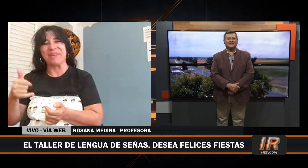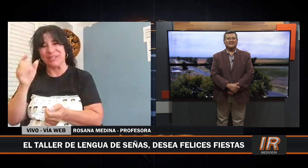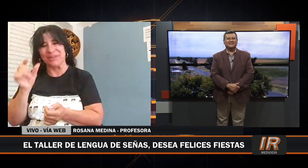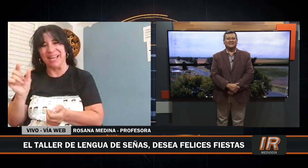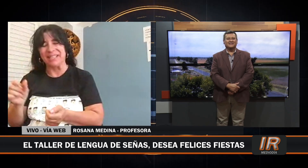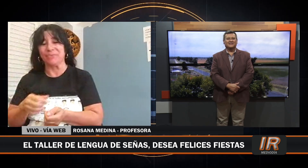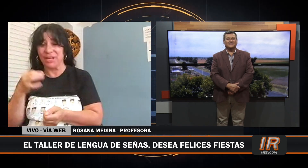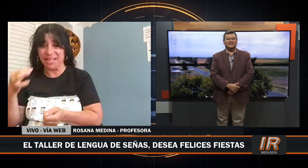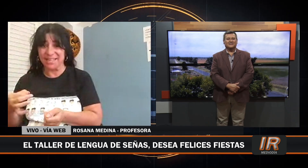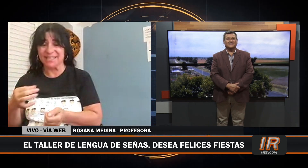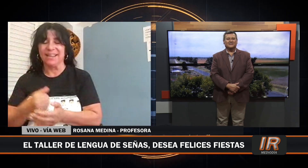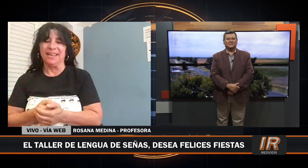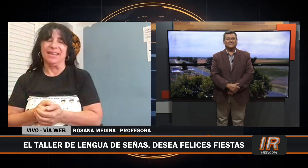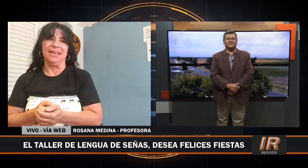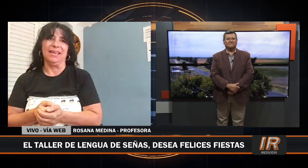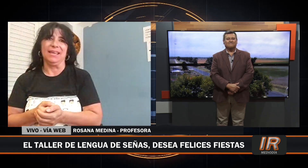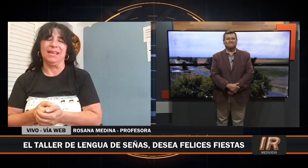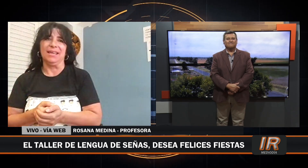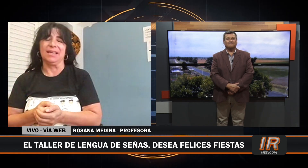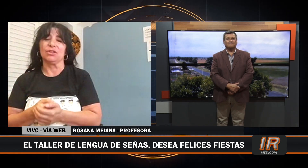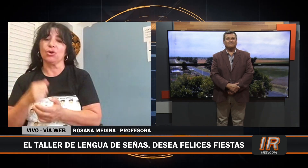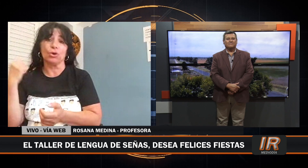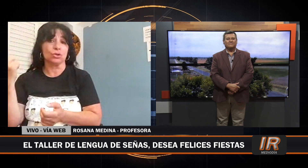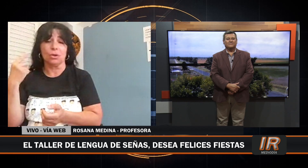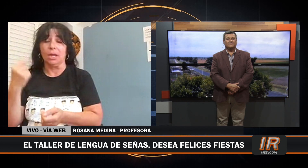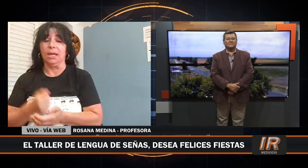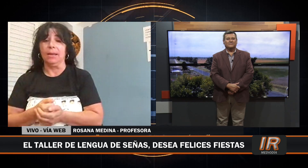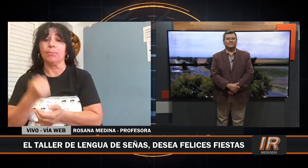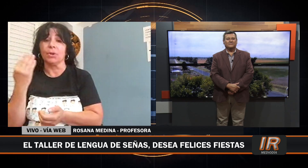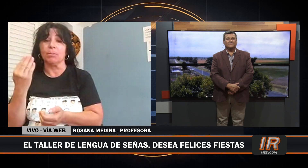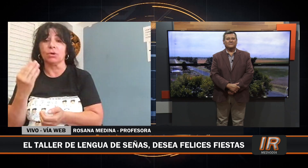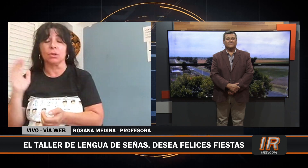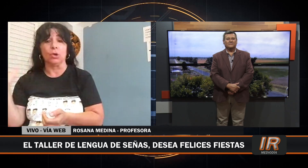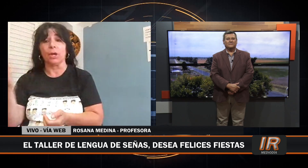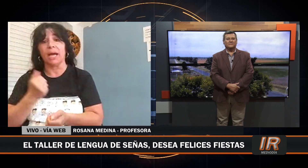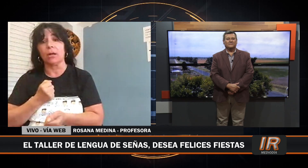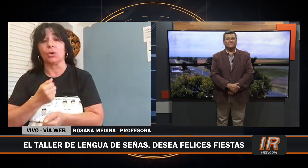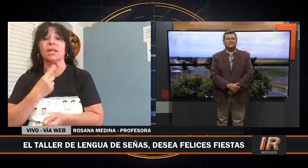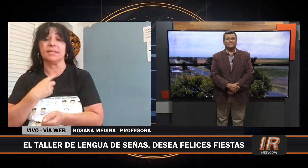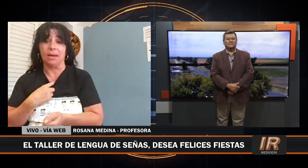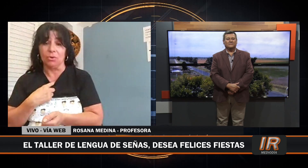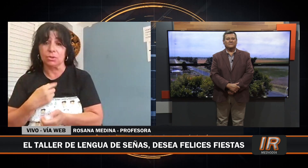personas buenas y que todos podemos lograr lo que deseamos.